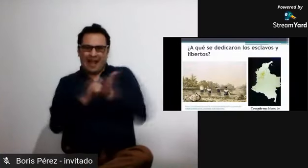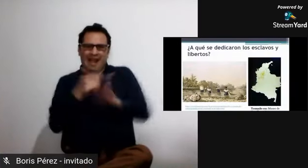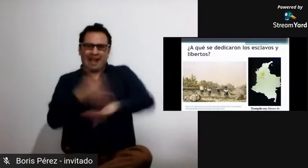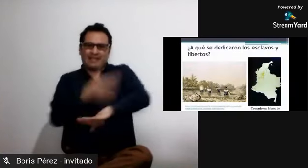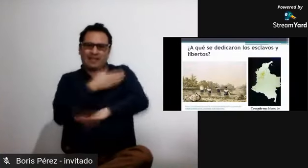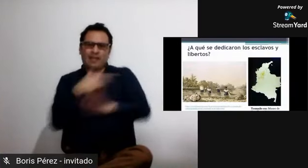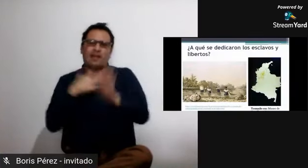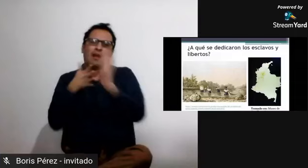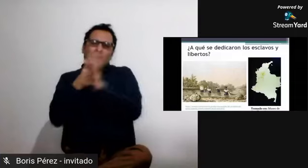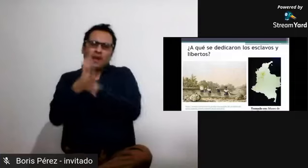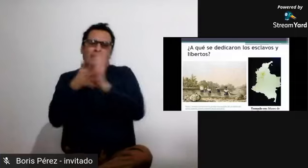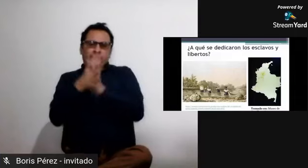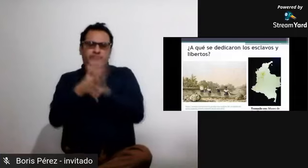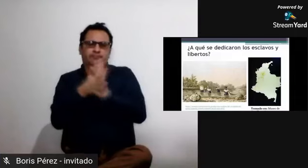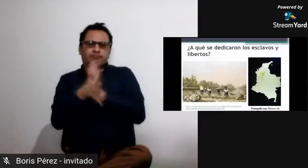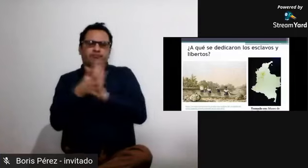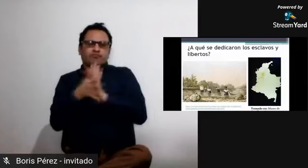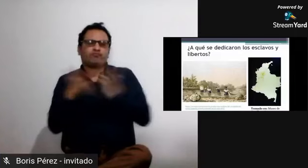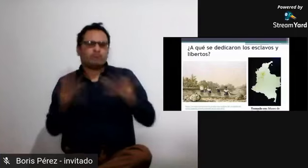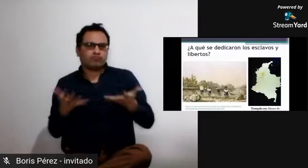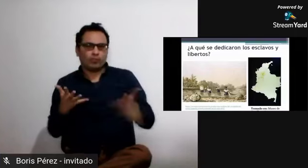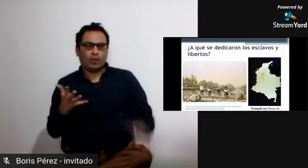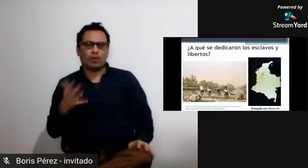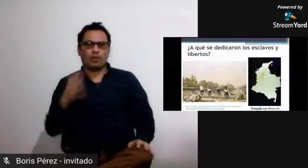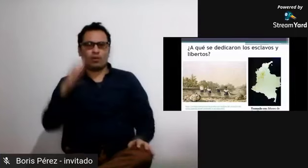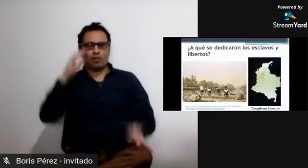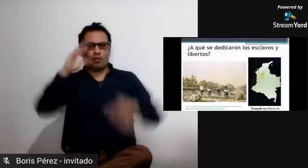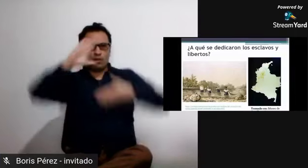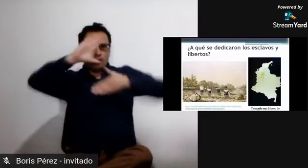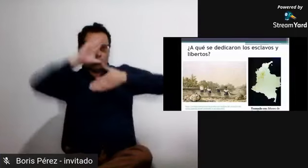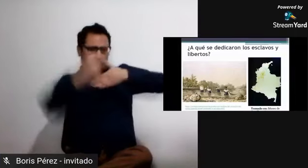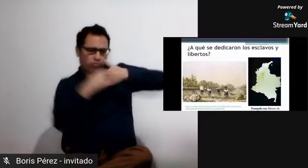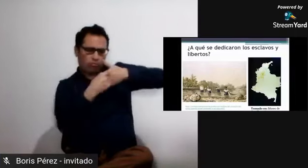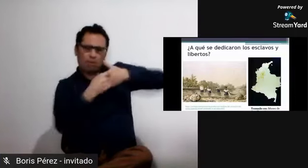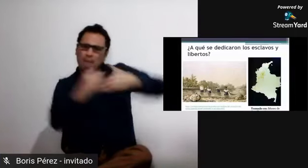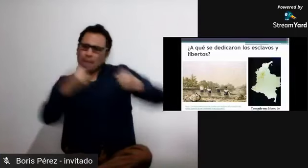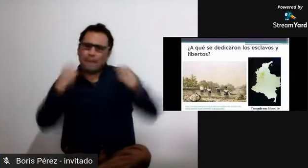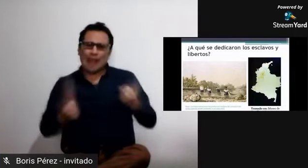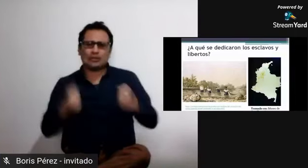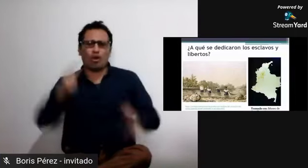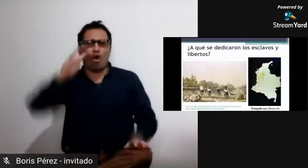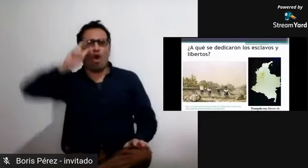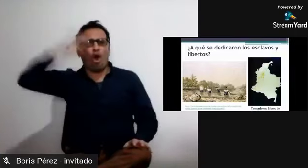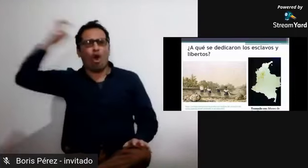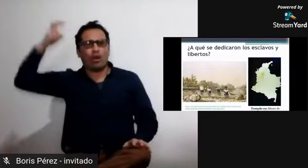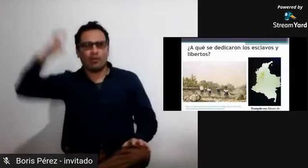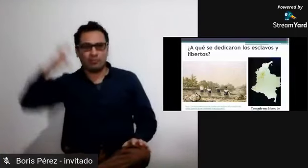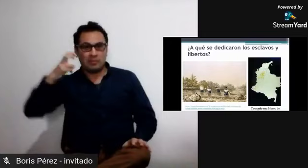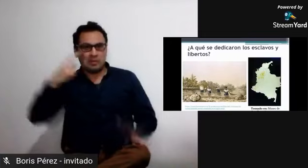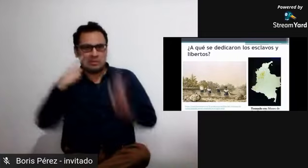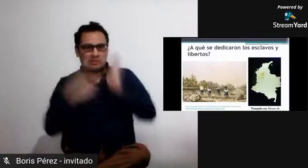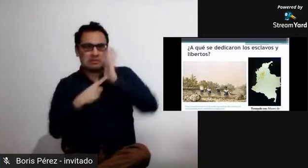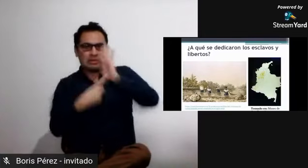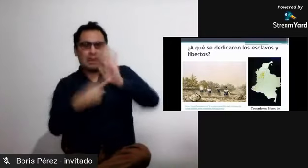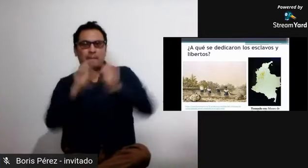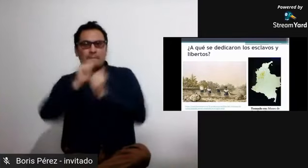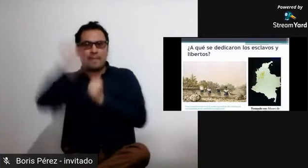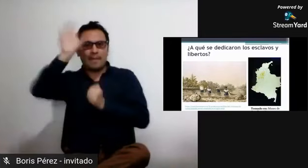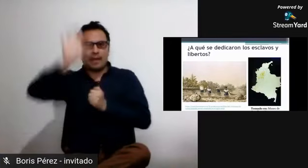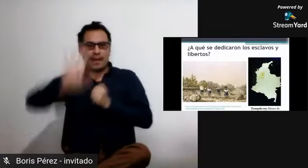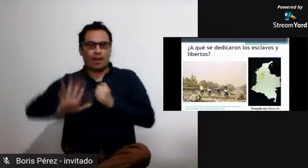ok entonces como les mencionaba yo anteriormente en la tertulia